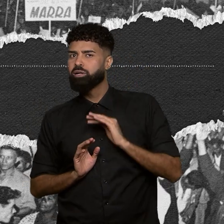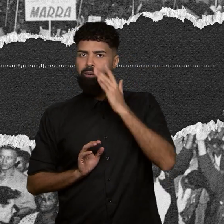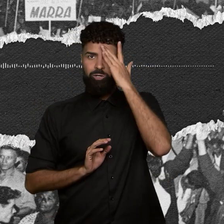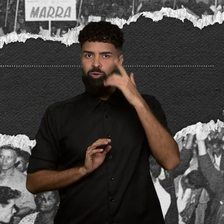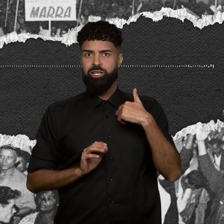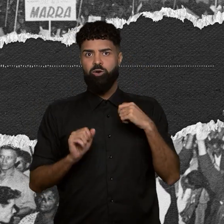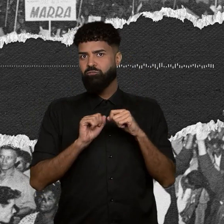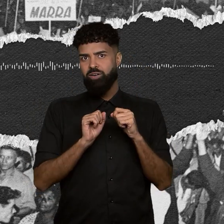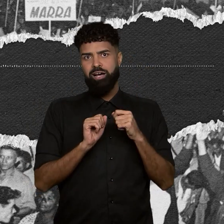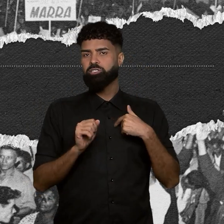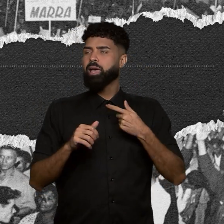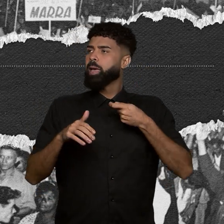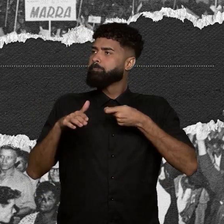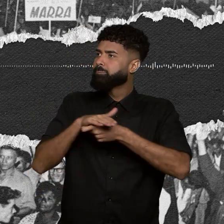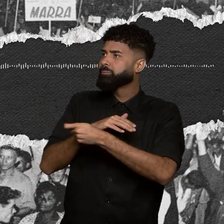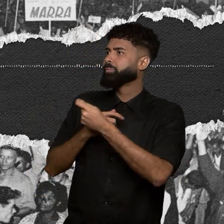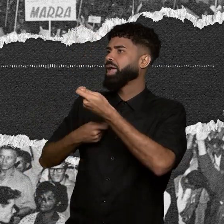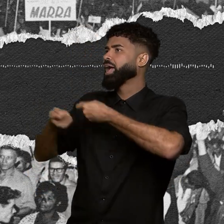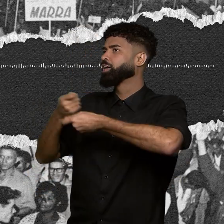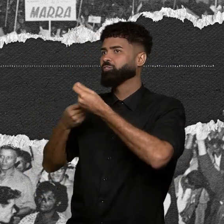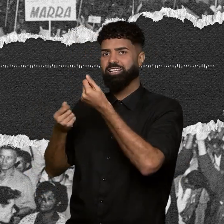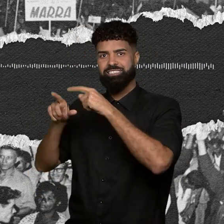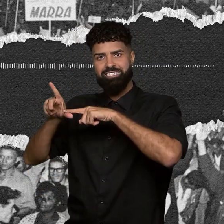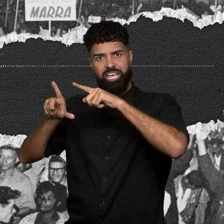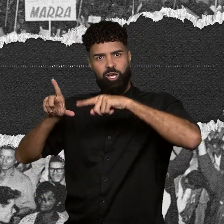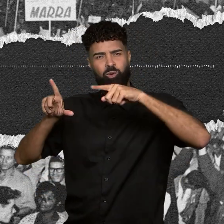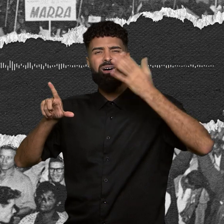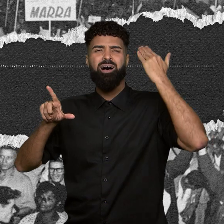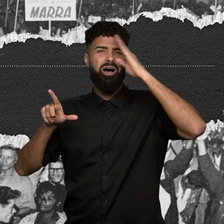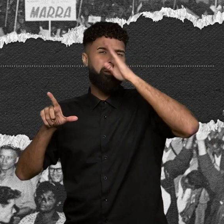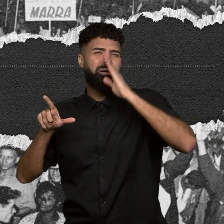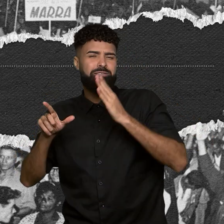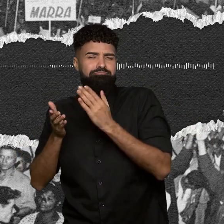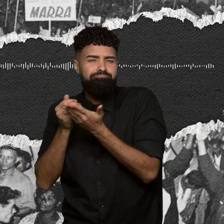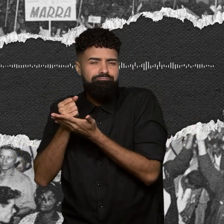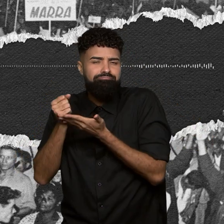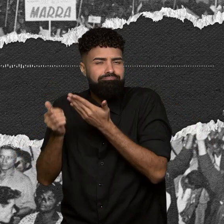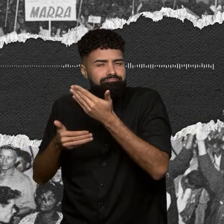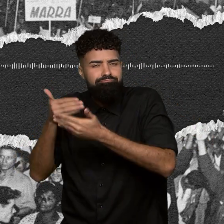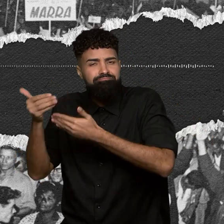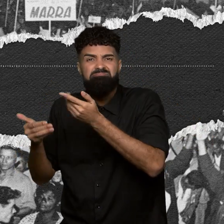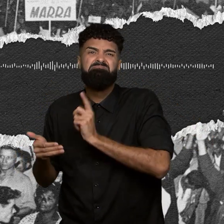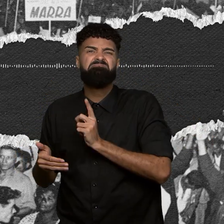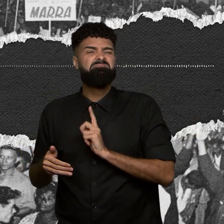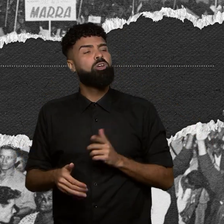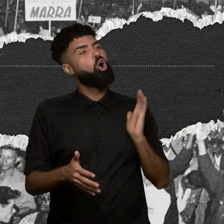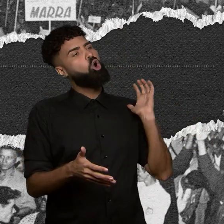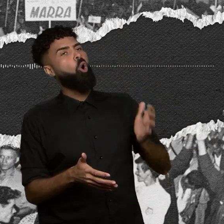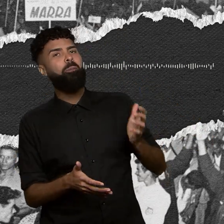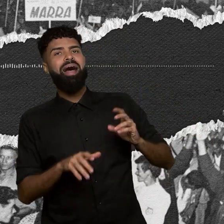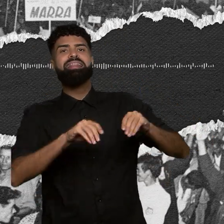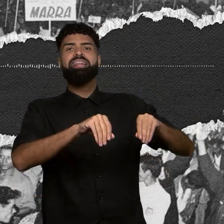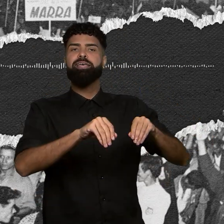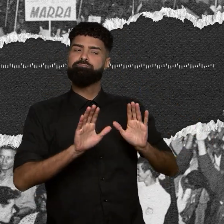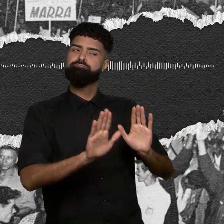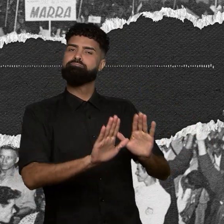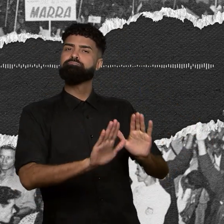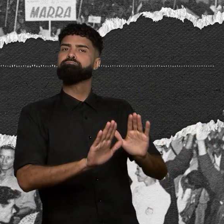no mercado financeiro, que ainda no Brasil era incipiente, ela deixava a terra, que aquela terra estava engordando.